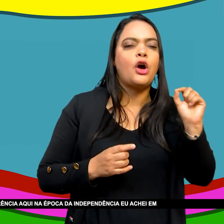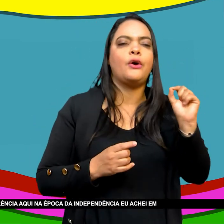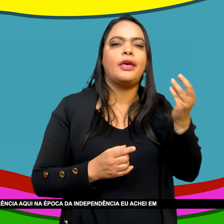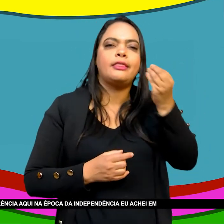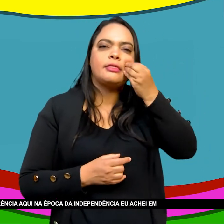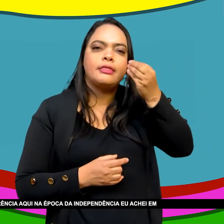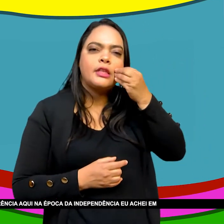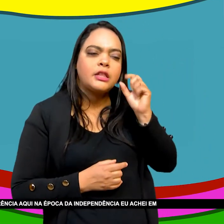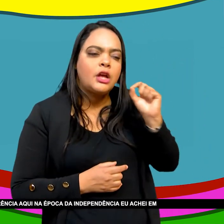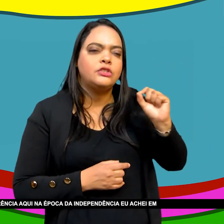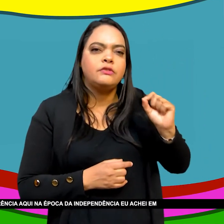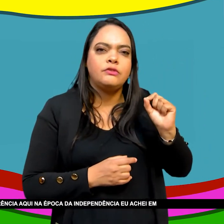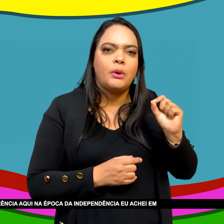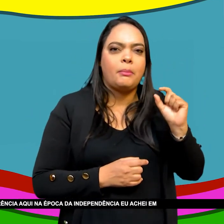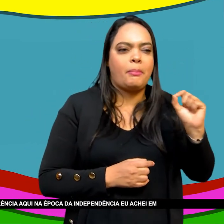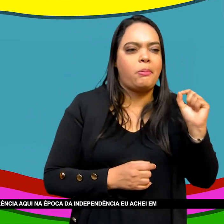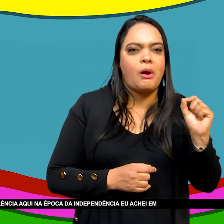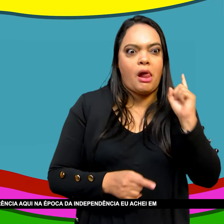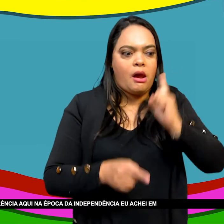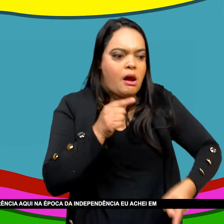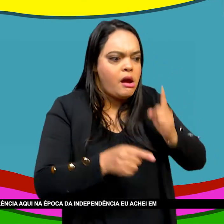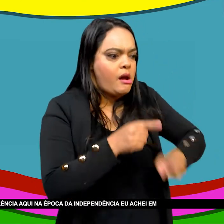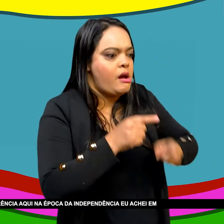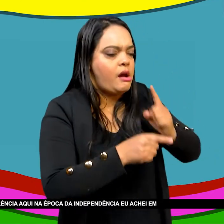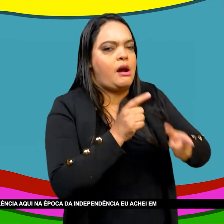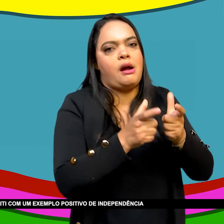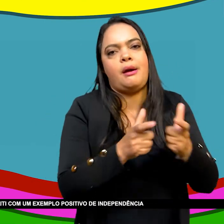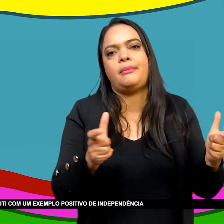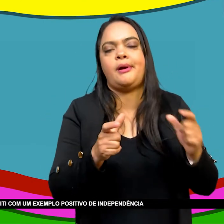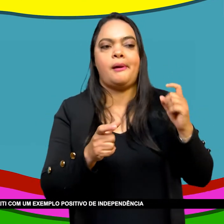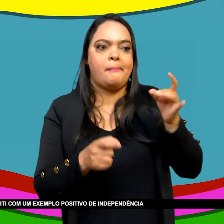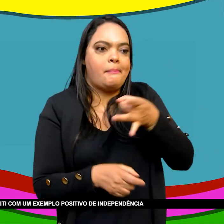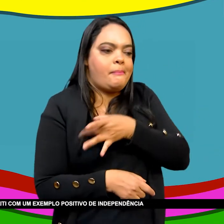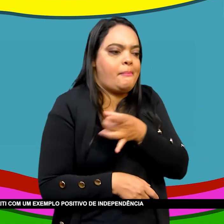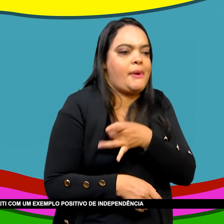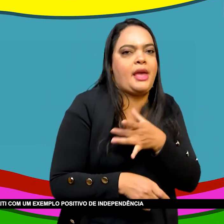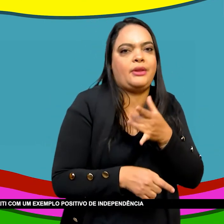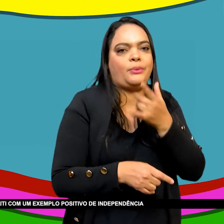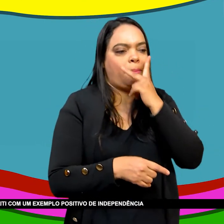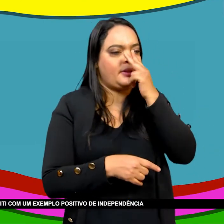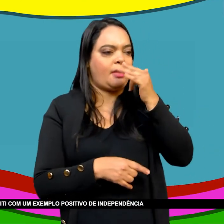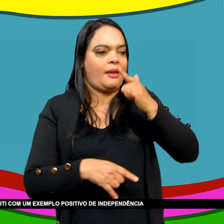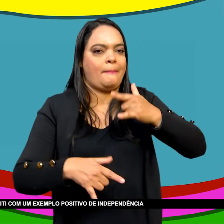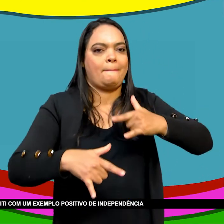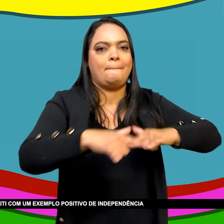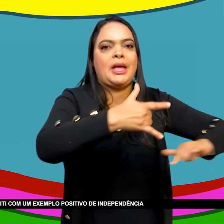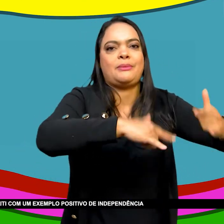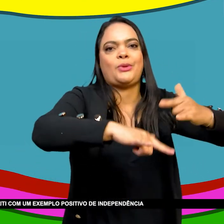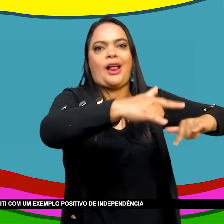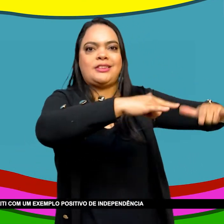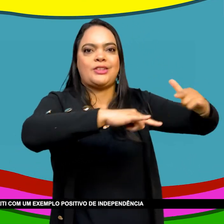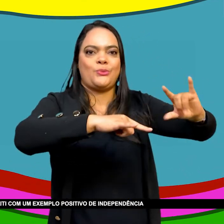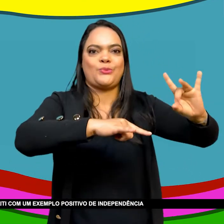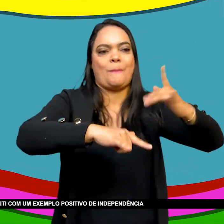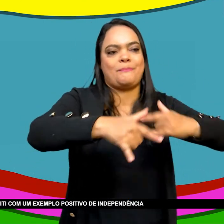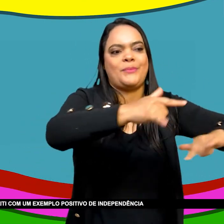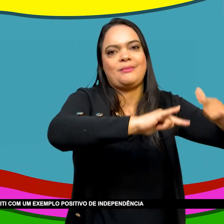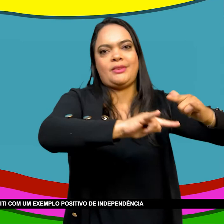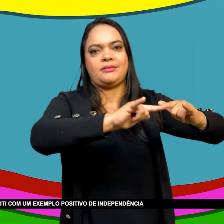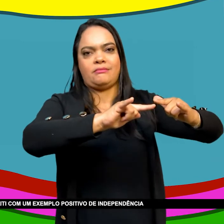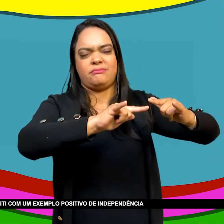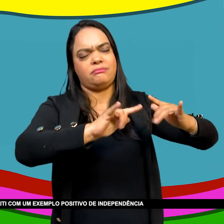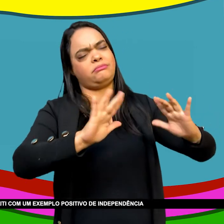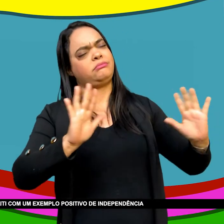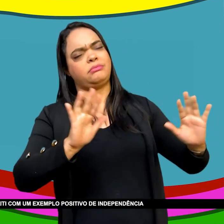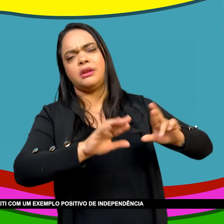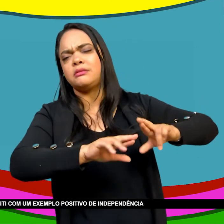Então havia essa referência Aqui na época da independência Que eu achei em vários lugares Na imprensa No parlamento E etc Do Haiti Como